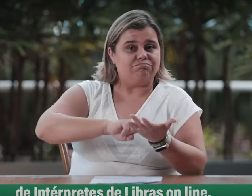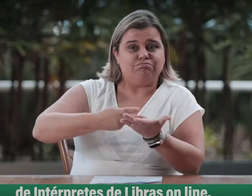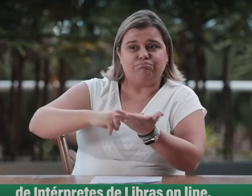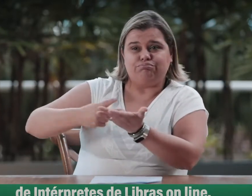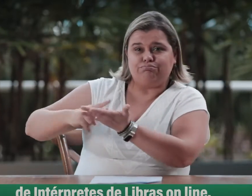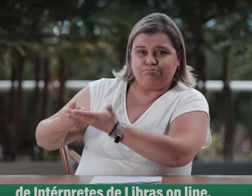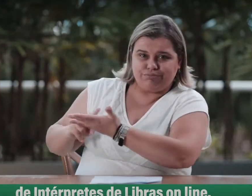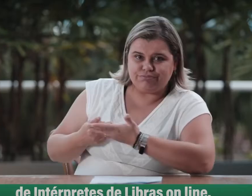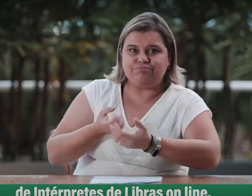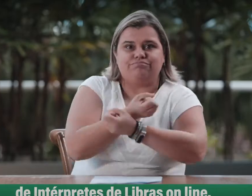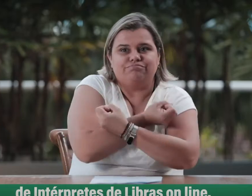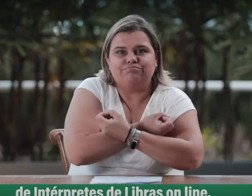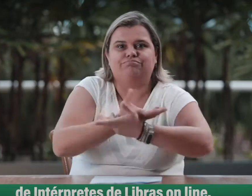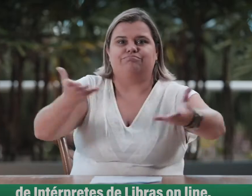intérpretes de Libras online.